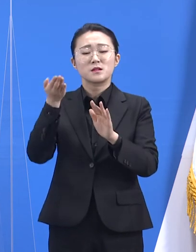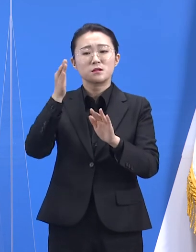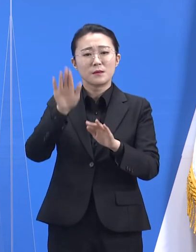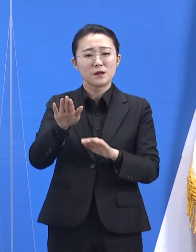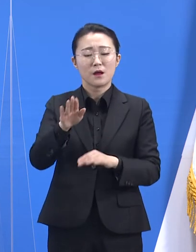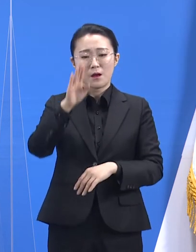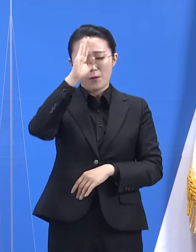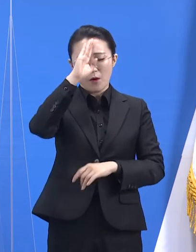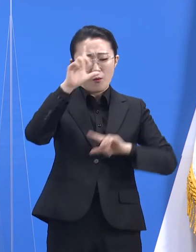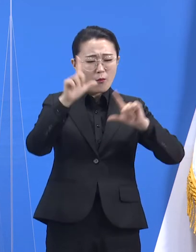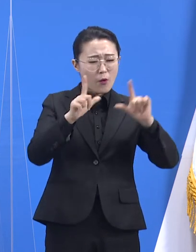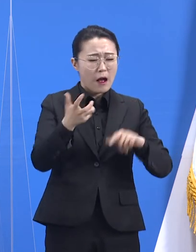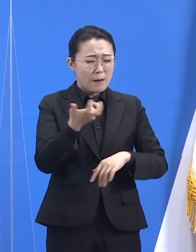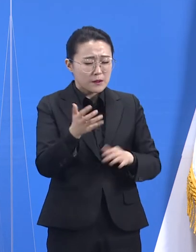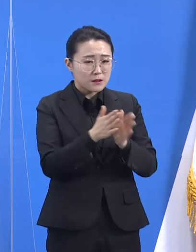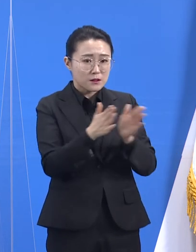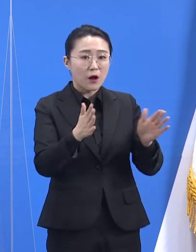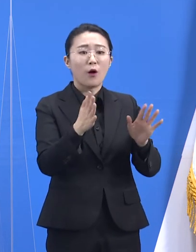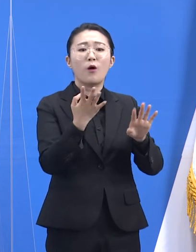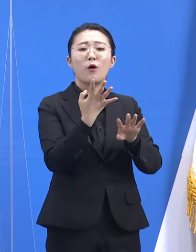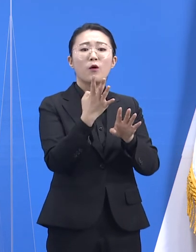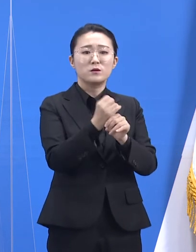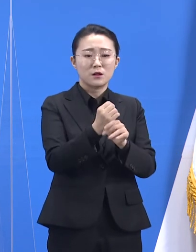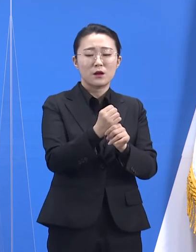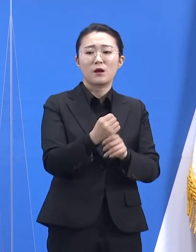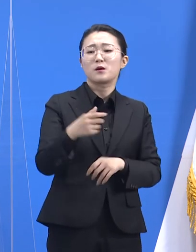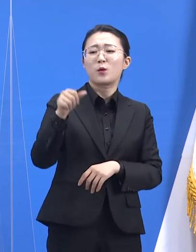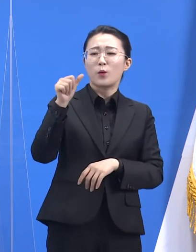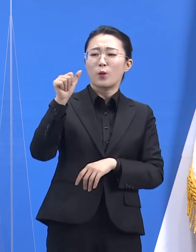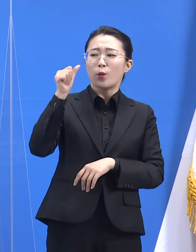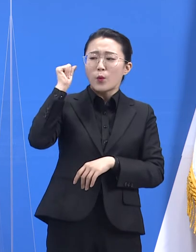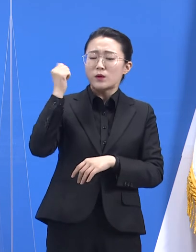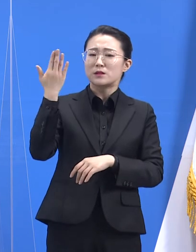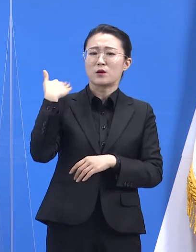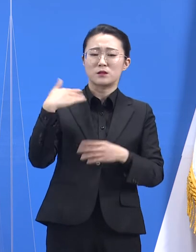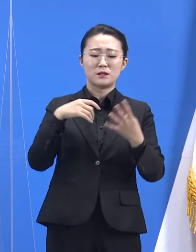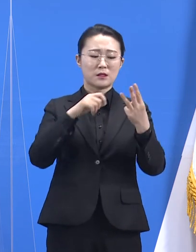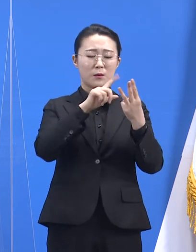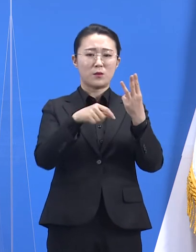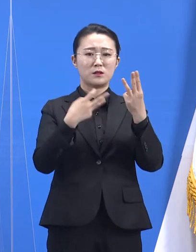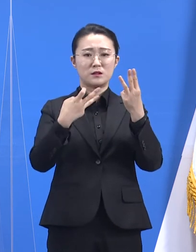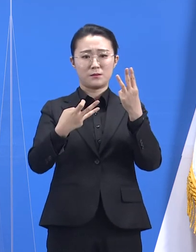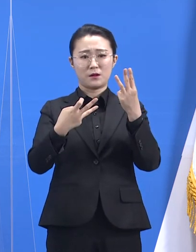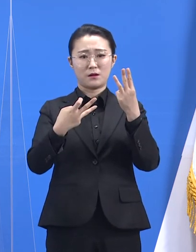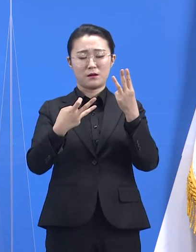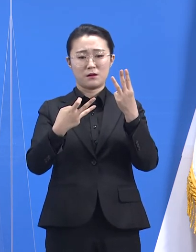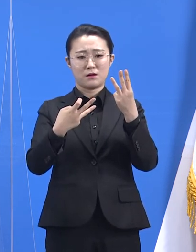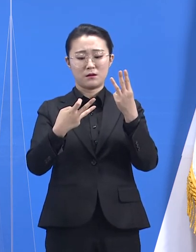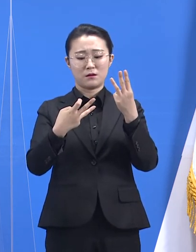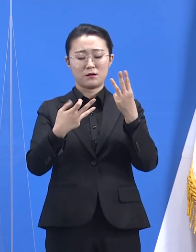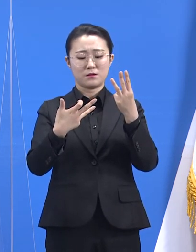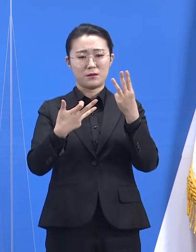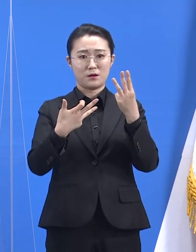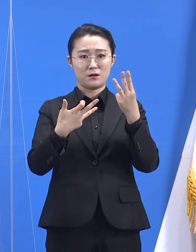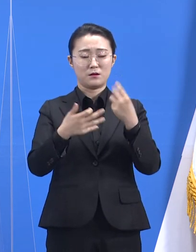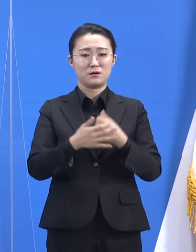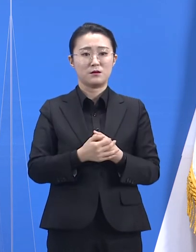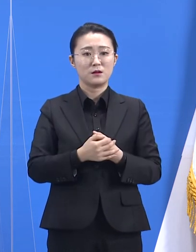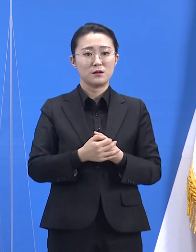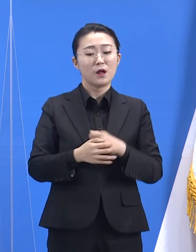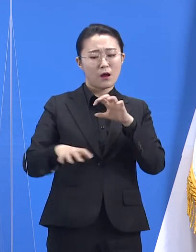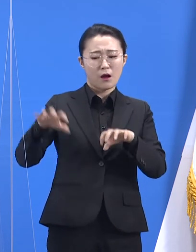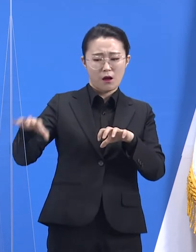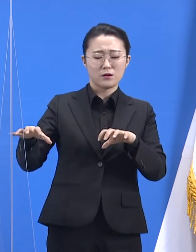5일가량 앞선 3월 18일이었습니다. 두 장소에서 발생한 집단 감염은 서로 연관성이 있는 것으로